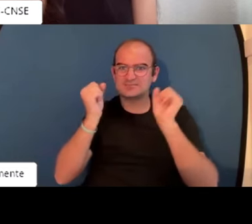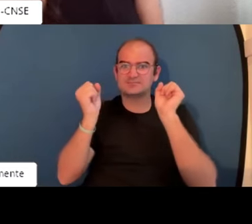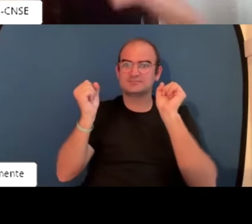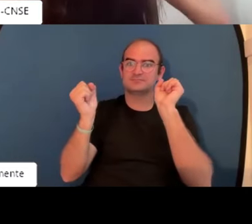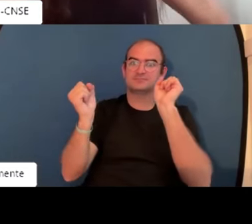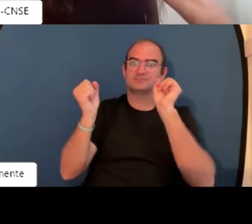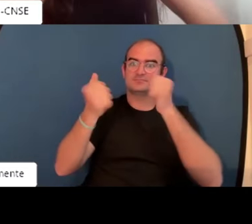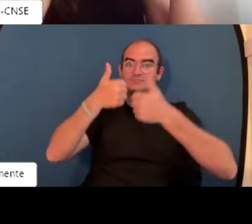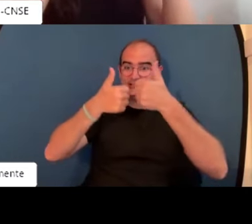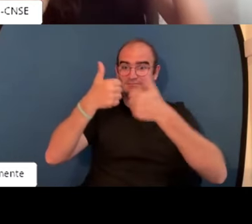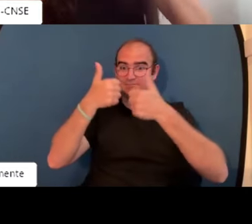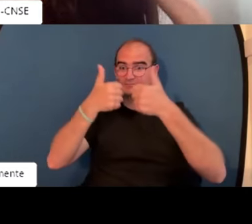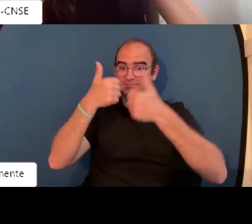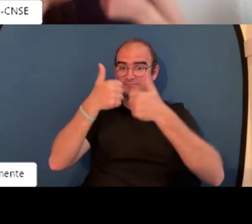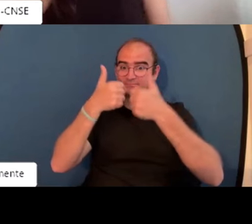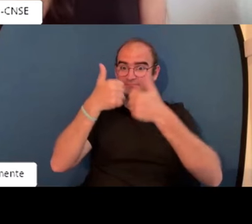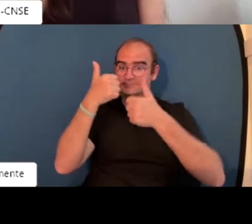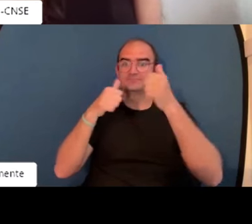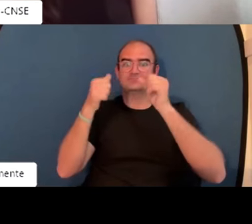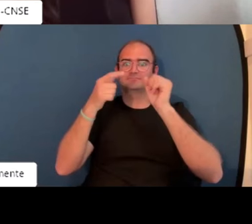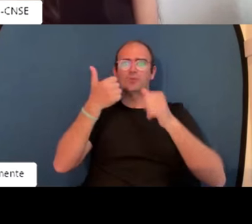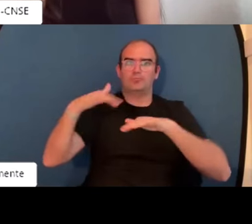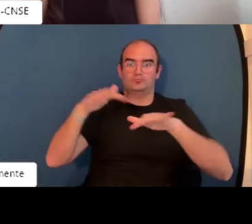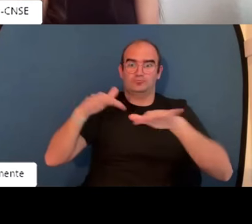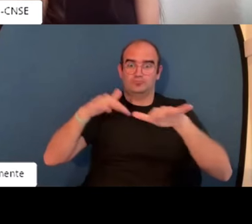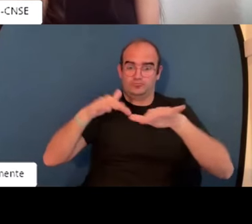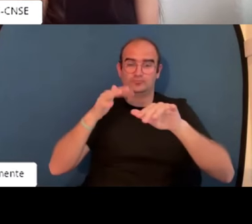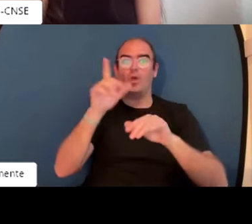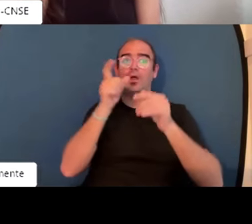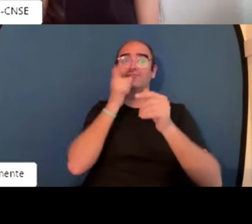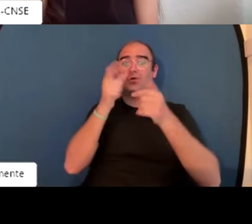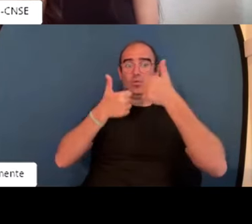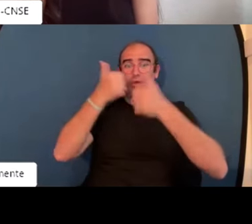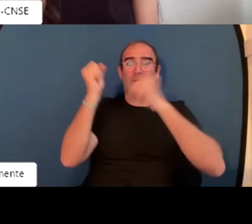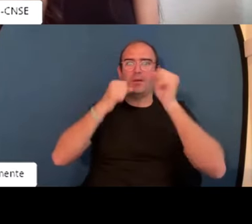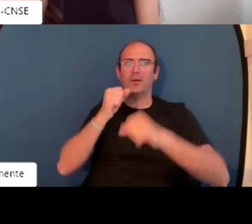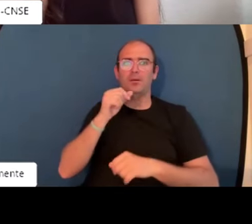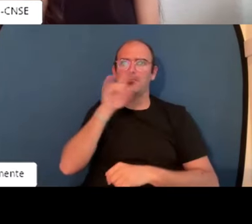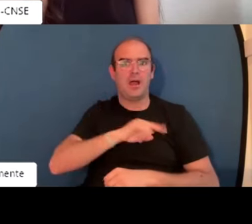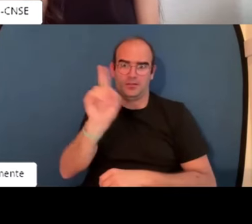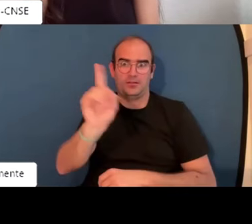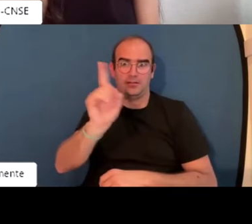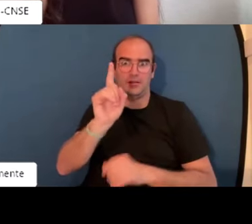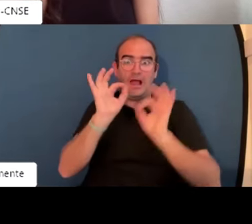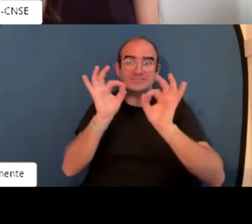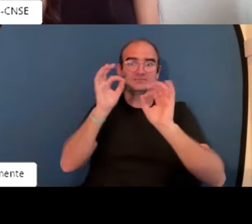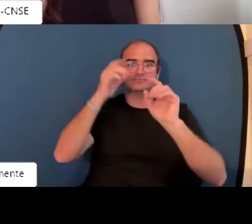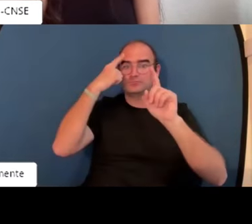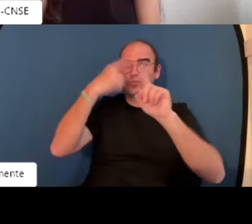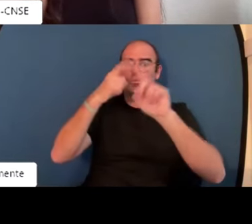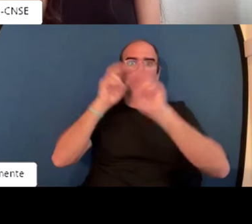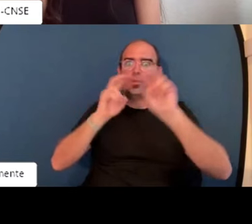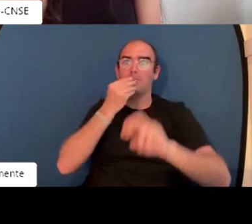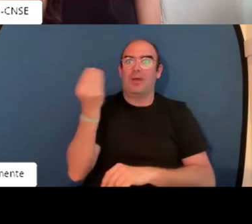También hay mucha competencia. Existe mucha competitividad, mucha competencia. Y esto no